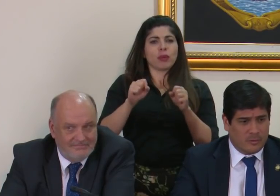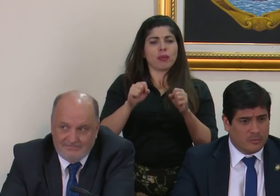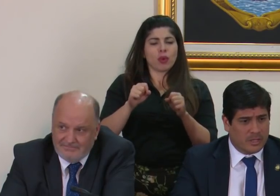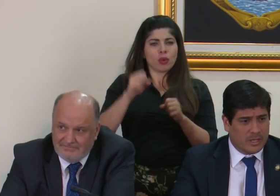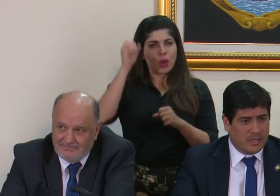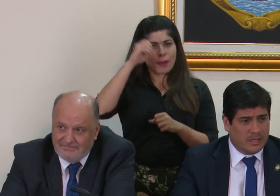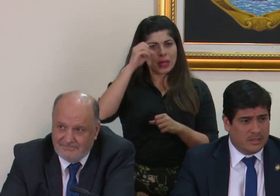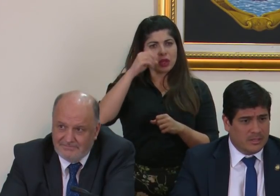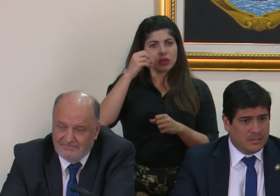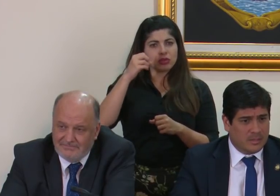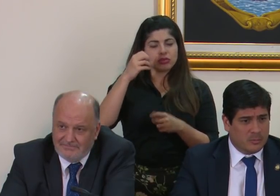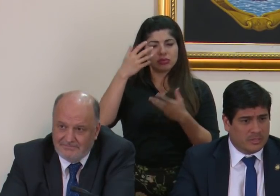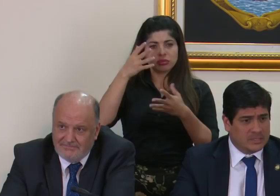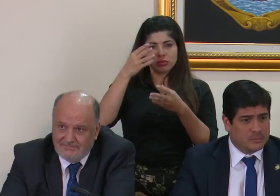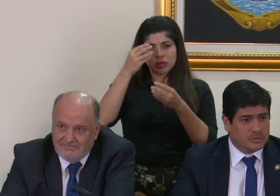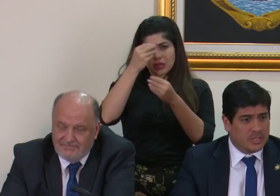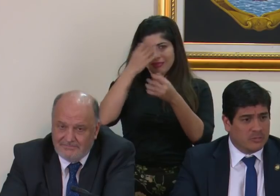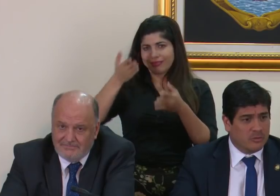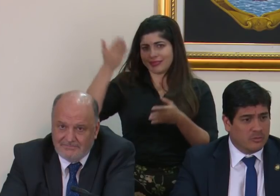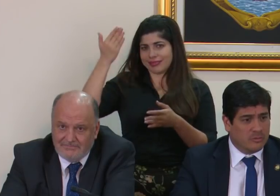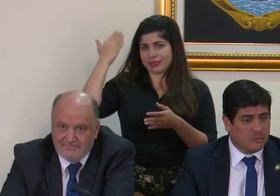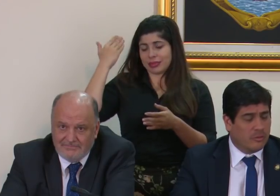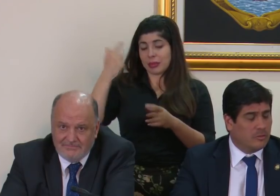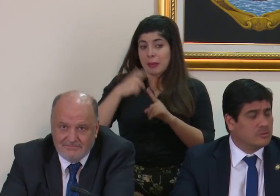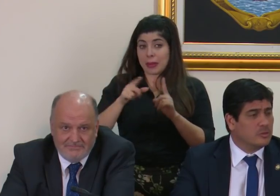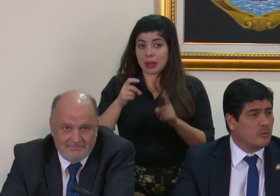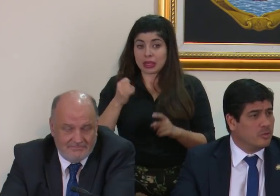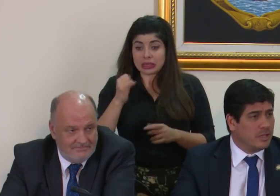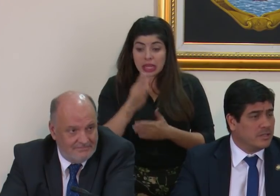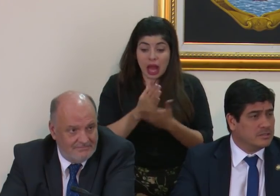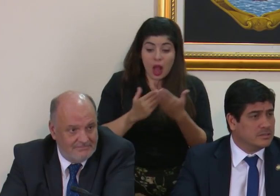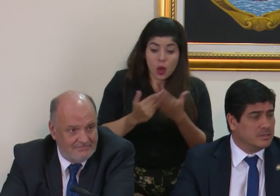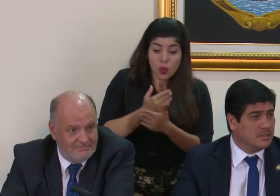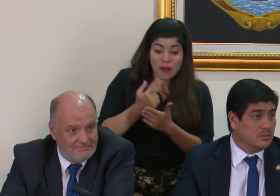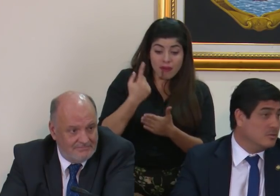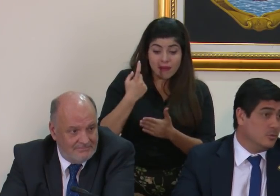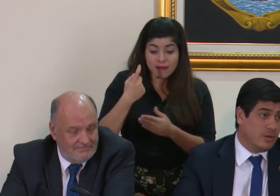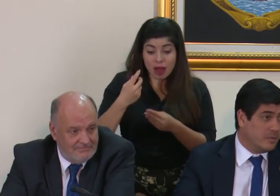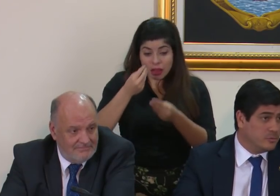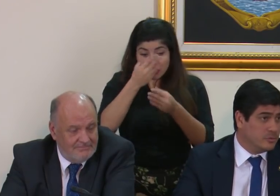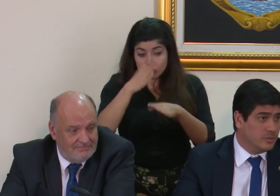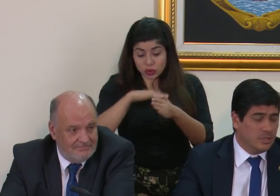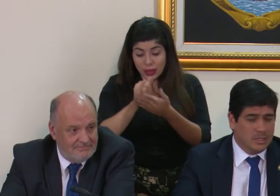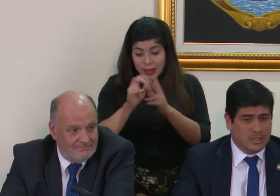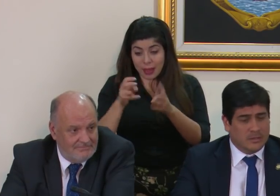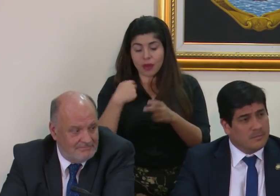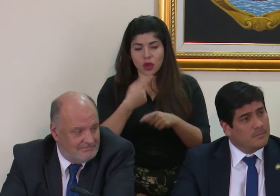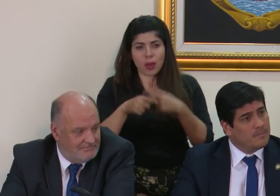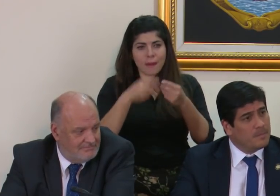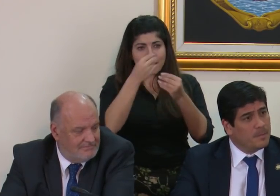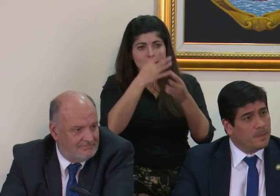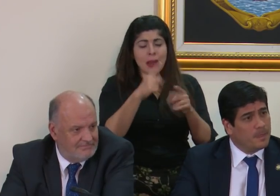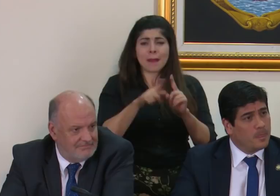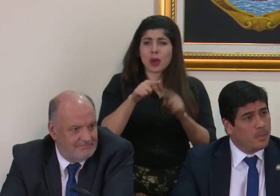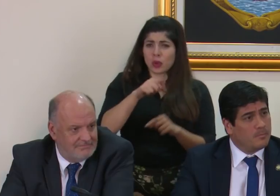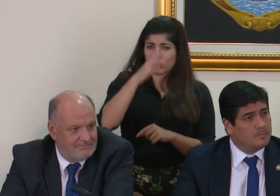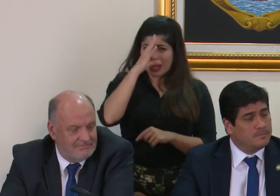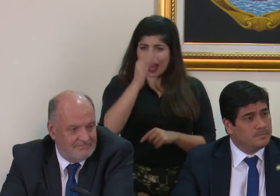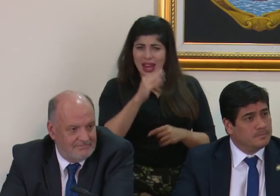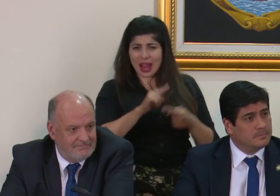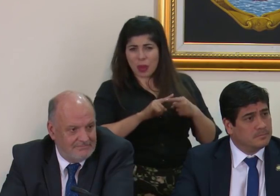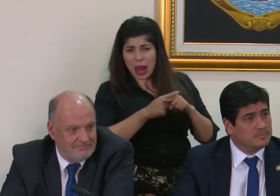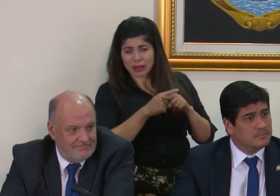fue comunicada tiempo atrás pero si hay algo novedoso que comunicar en ese sentido lo haremos pero usted considera la central que